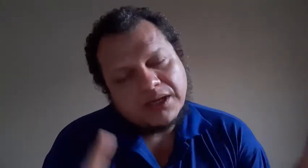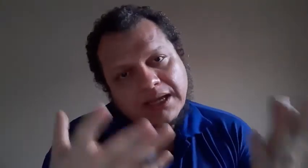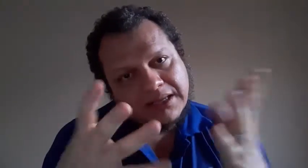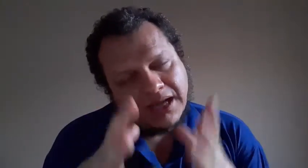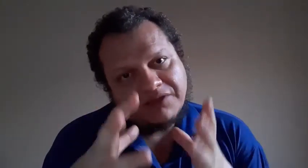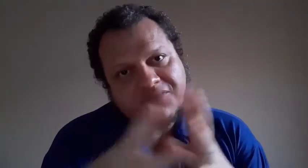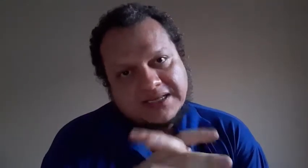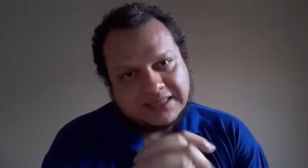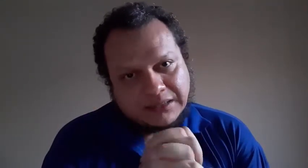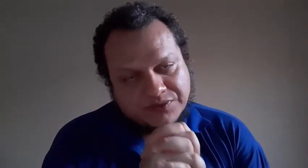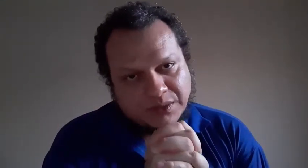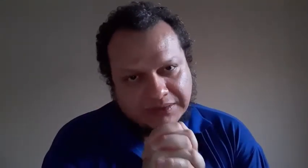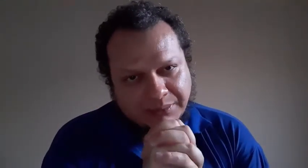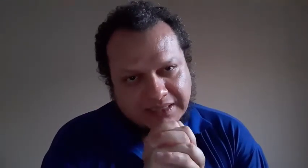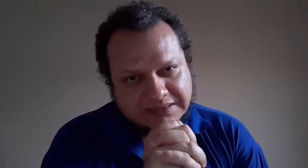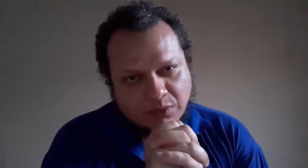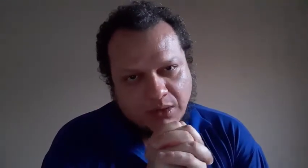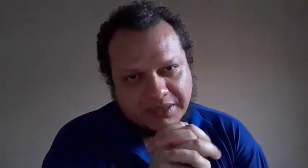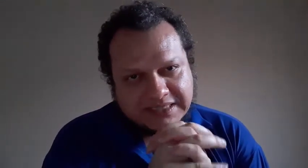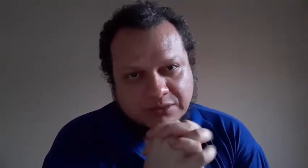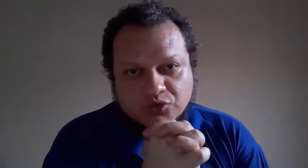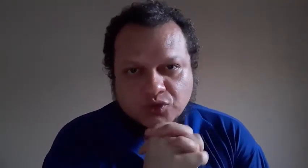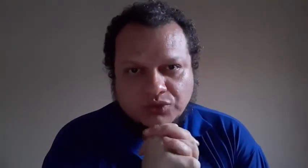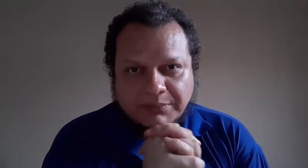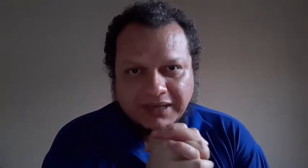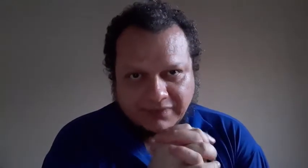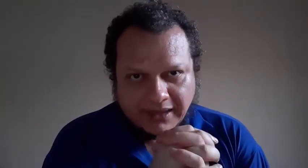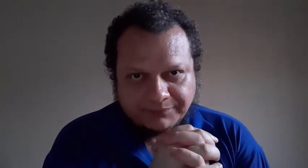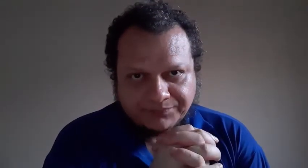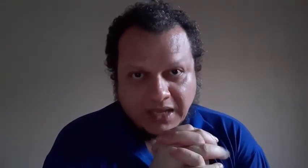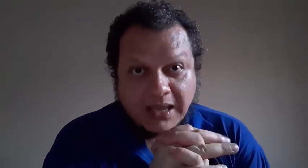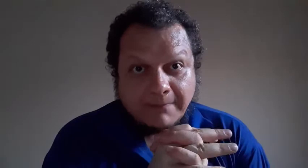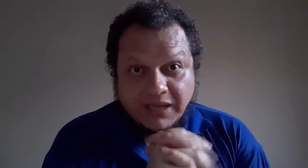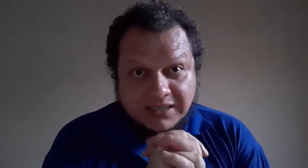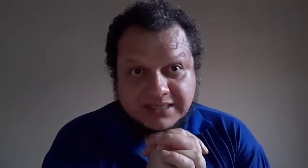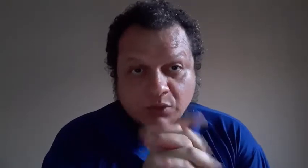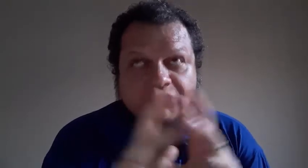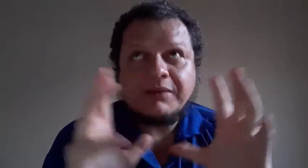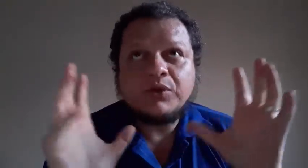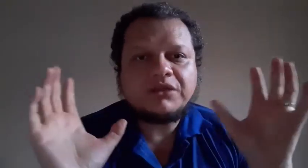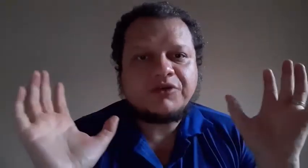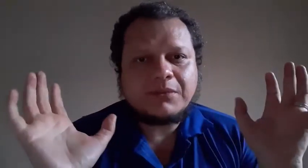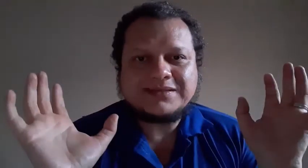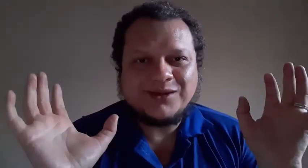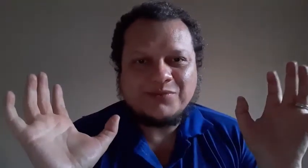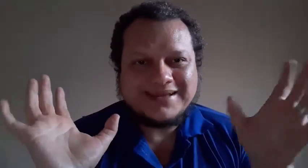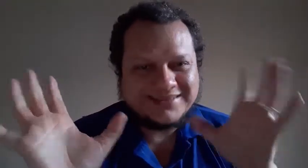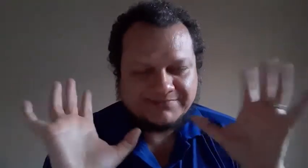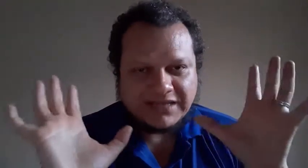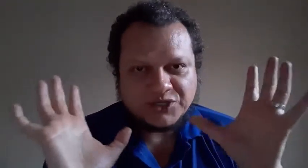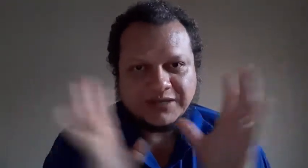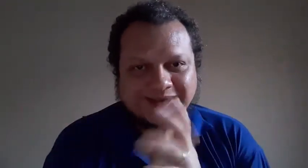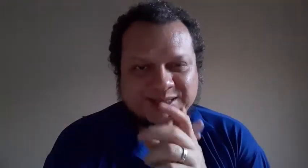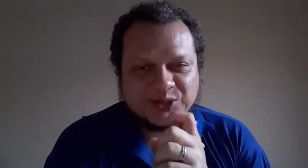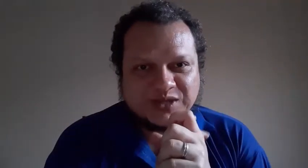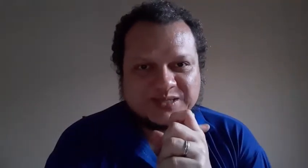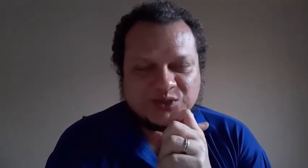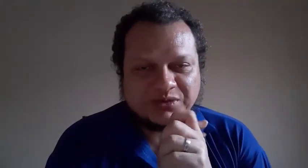e aí faz a tradução e interpretação para a presença do surdo na plateia. Beleza? Ufa! É muita informação, mas achei interessante trazer isso para